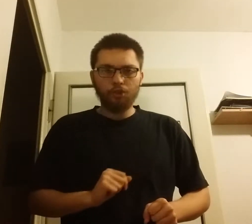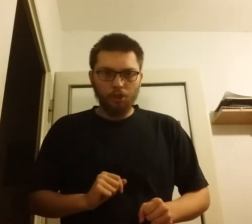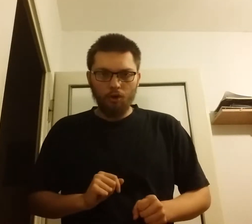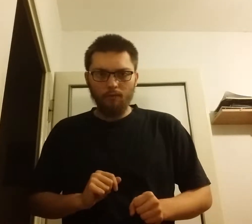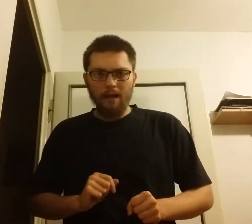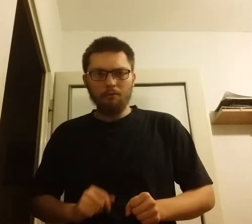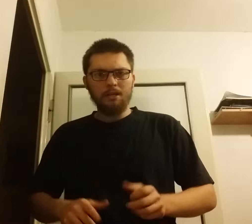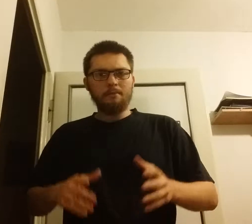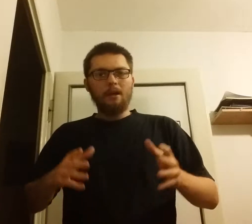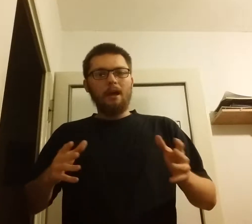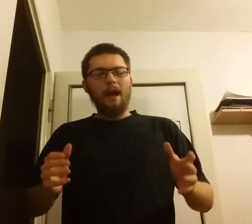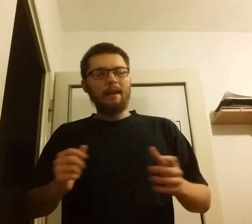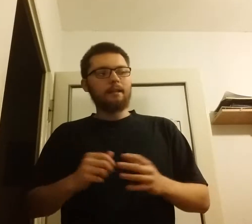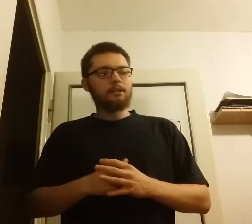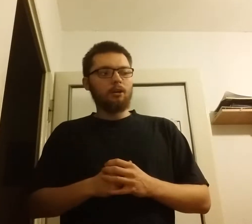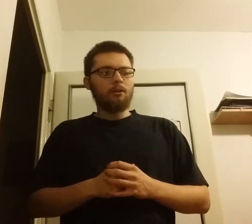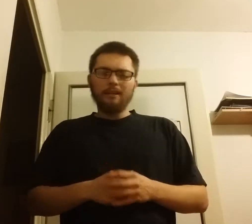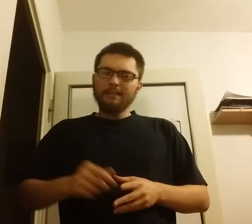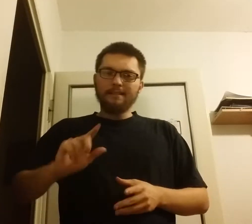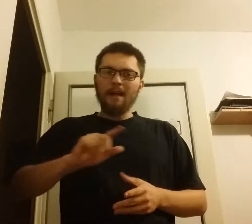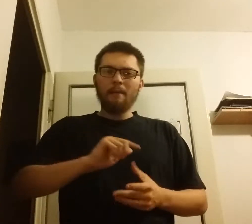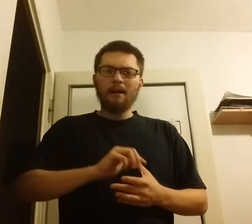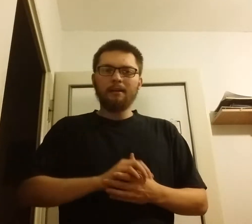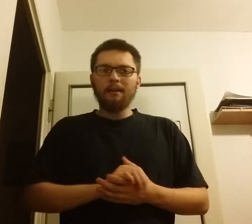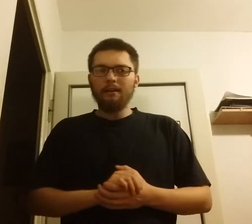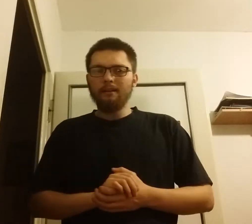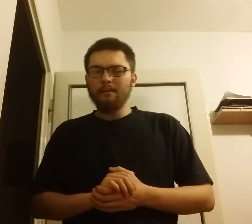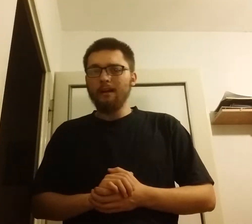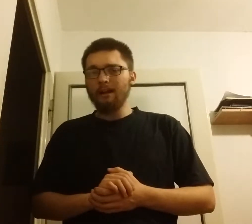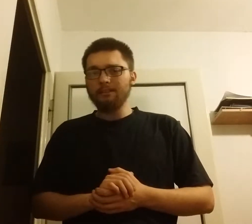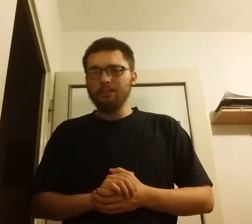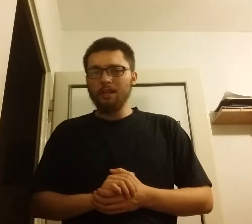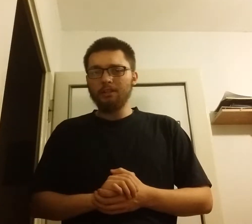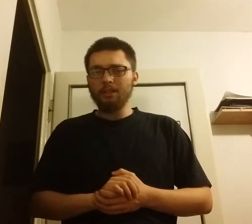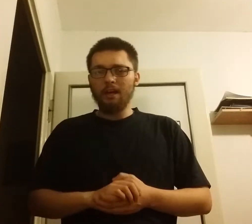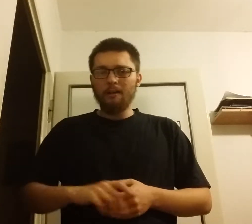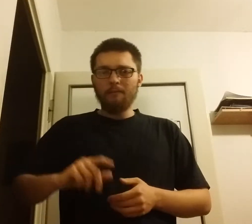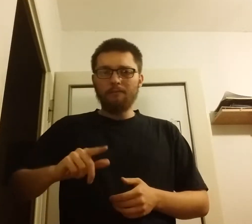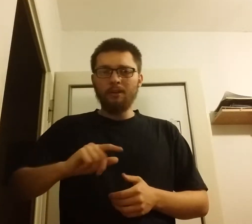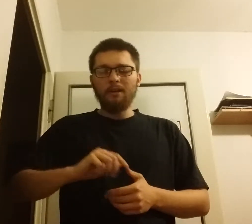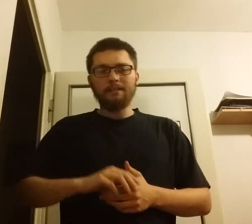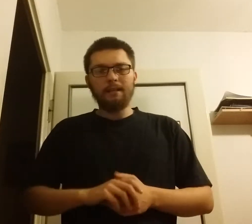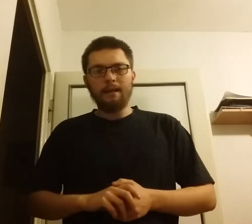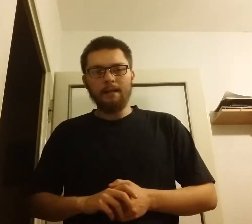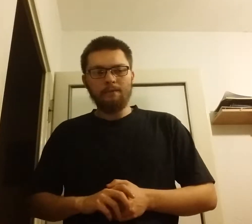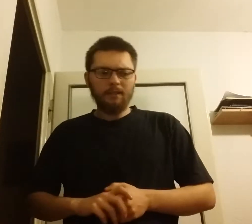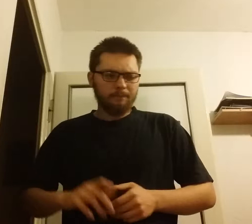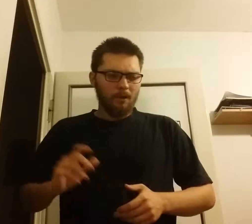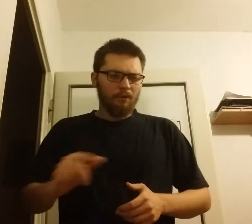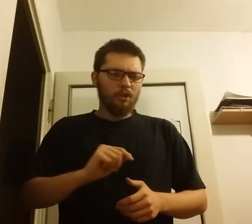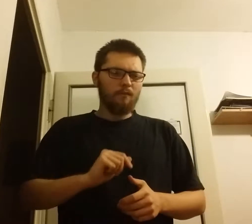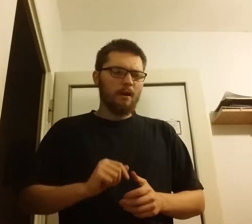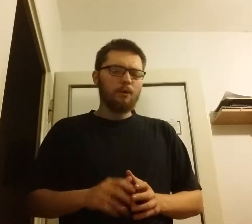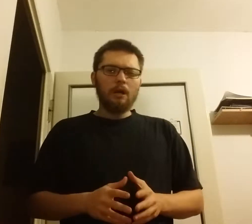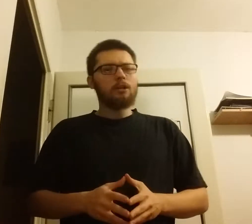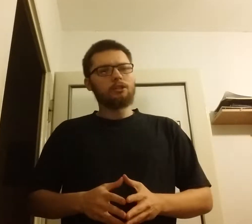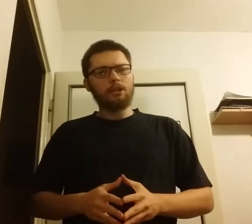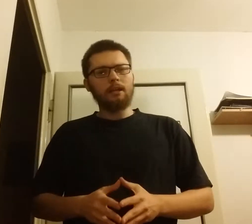szykowały, Ale to zamach arcyksięcia w Sarajewie spowodował, że